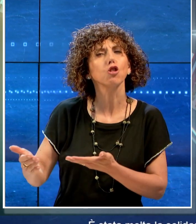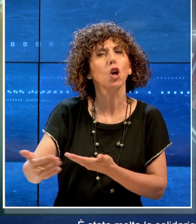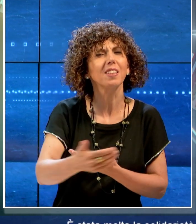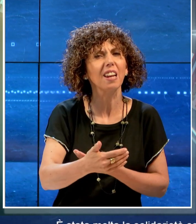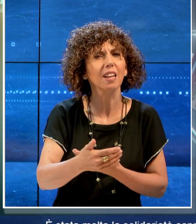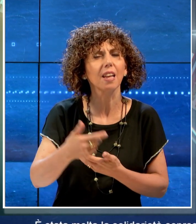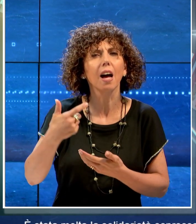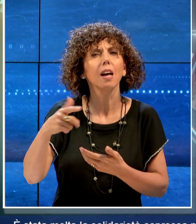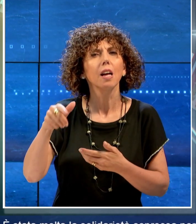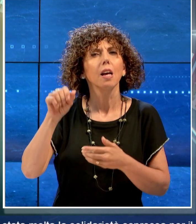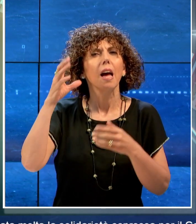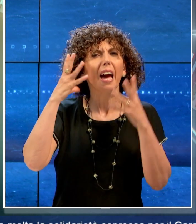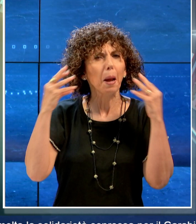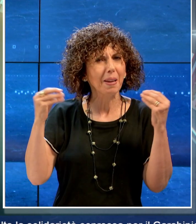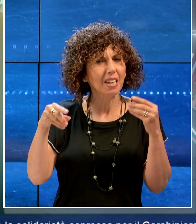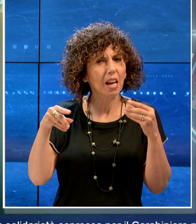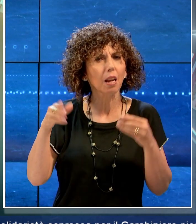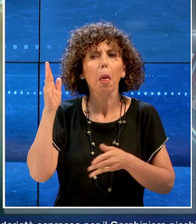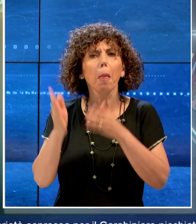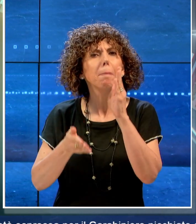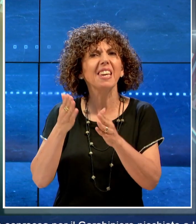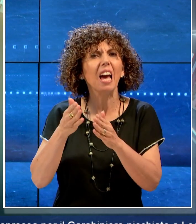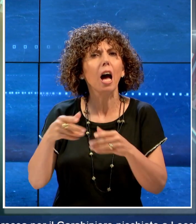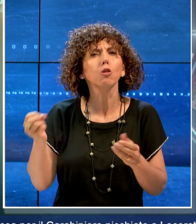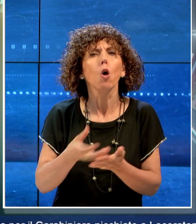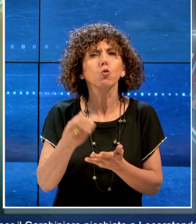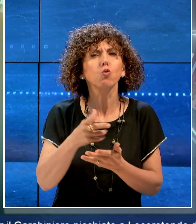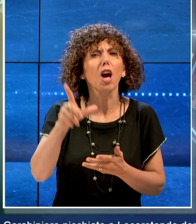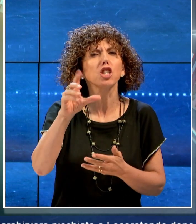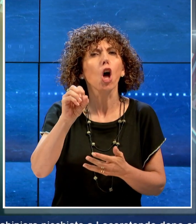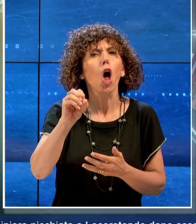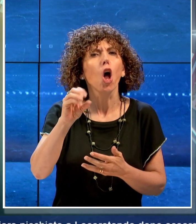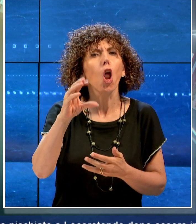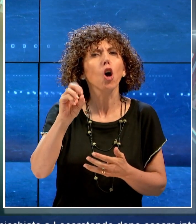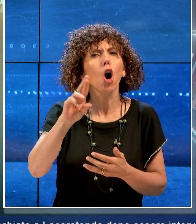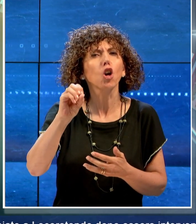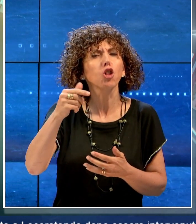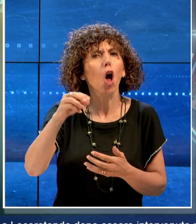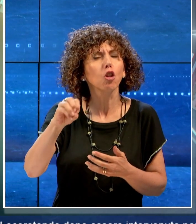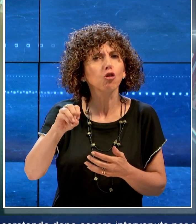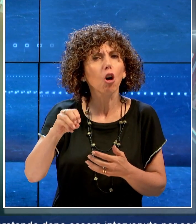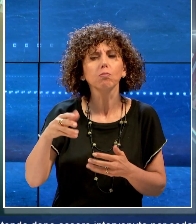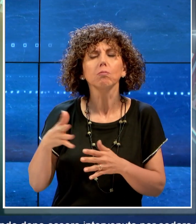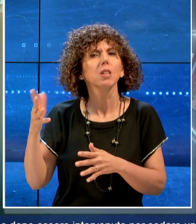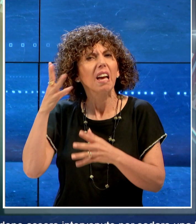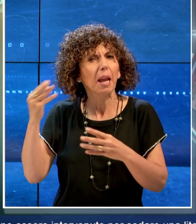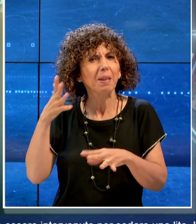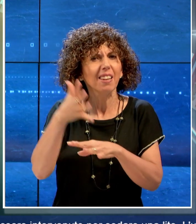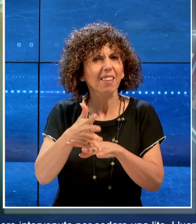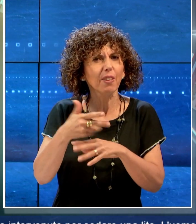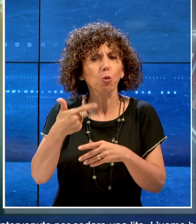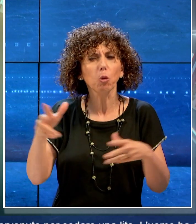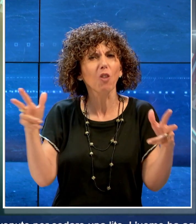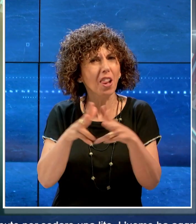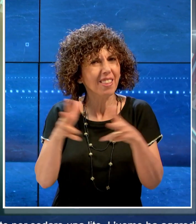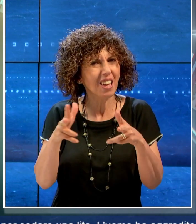carabiniere picchiato all'Ocorotondo dopo essere intervenuto per sedare una lite. L'uomo ha aggredito